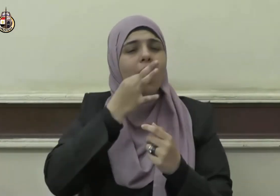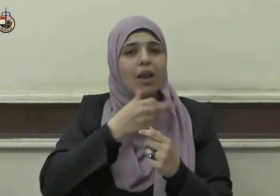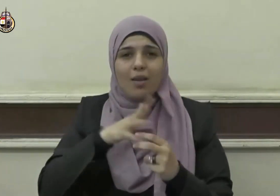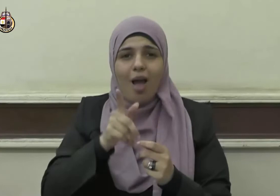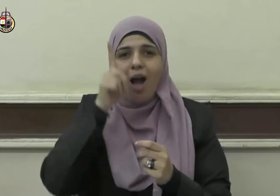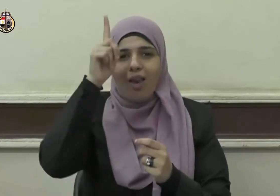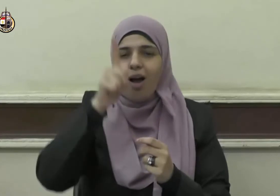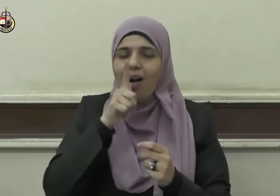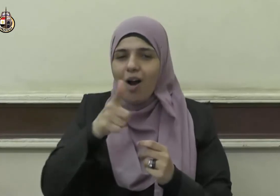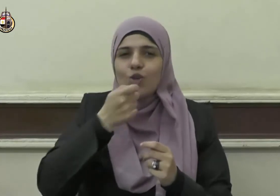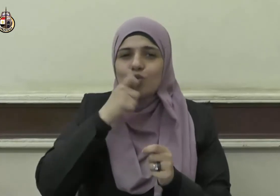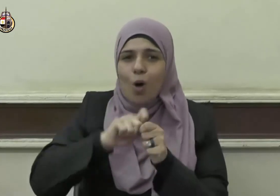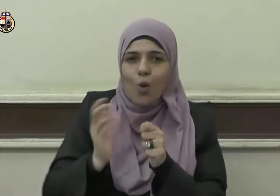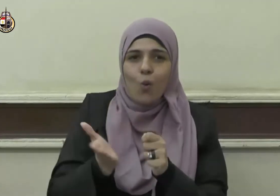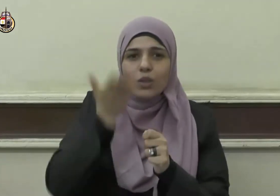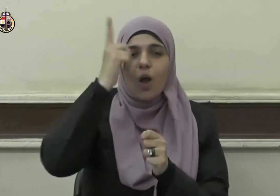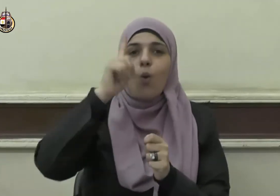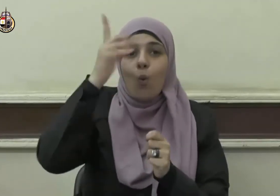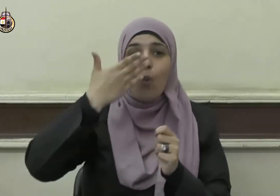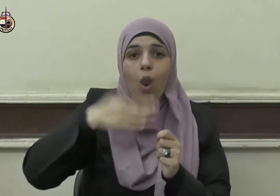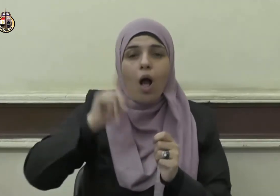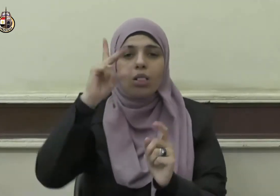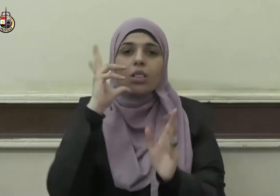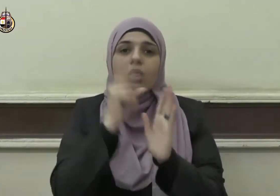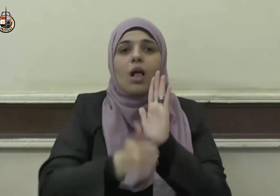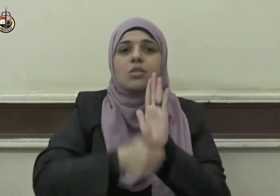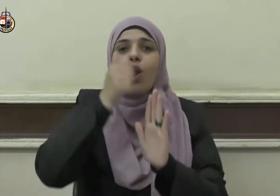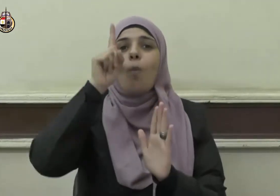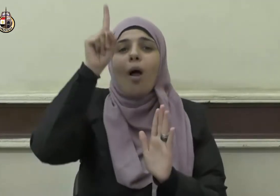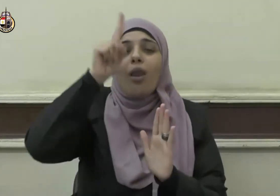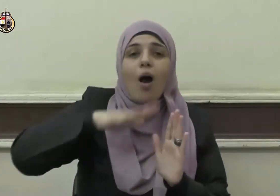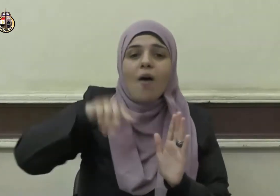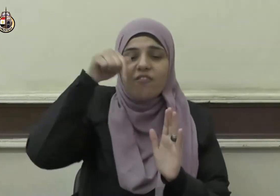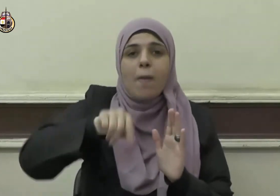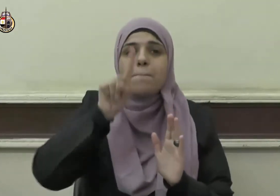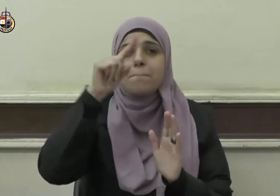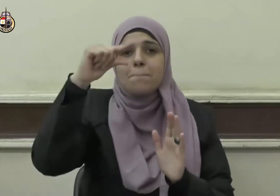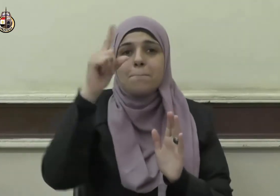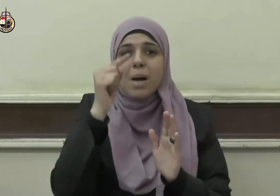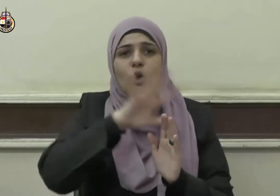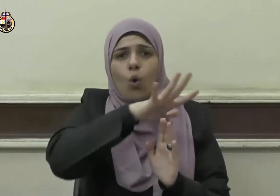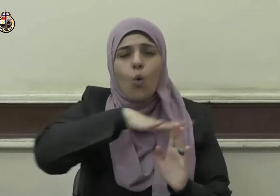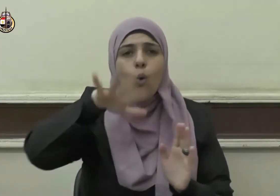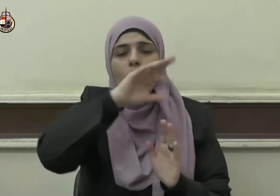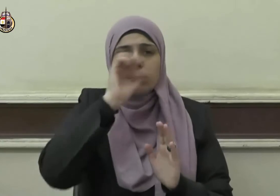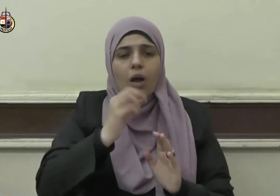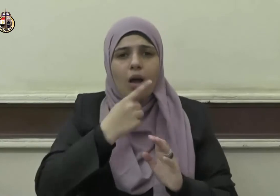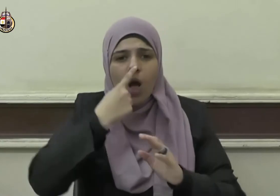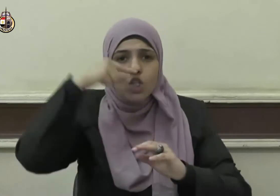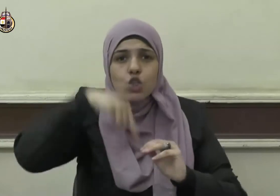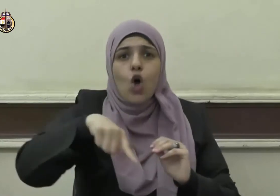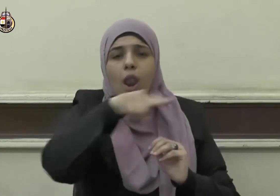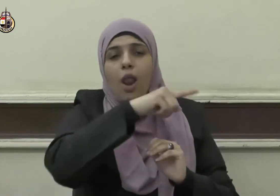تعالى وَلَقَدْ نِصَرَكُمُ اللَّهُ بِبَدْرٍ وَأَنْتُمْ أَبِلَّةٌ فَاتَّقُوا اللَّهَ